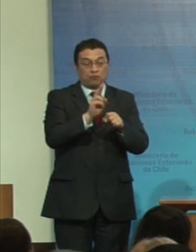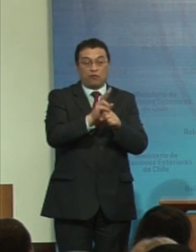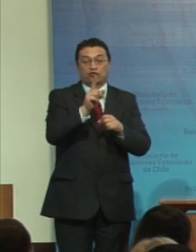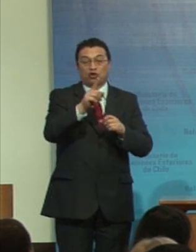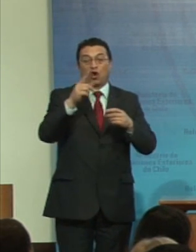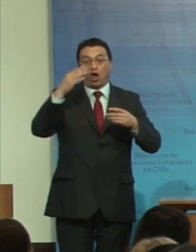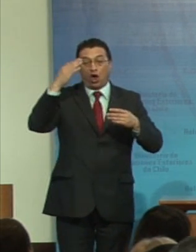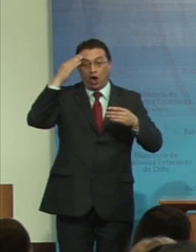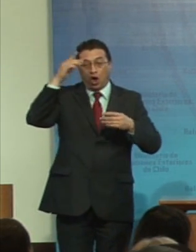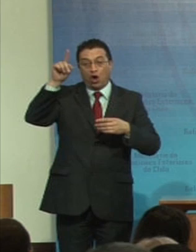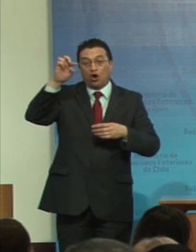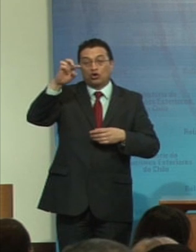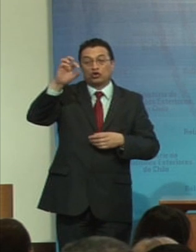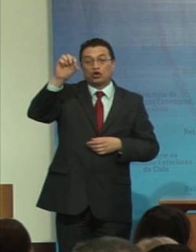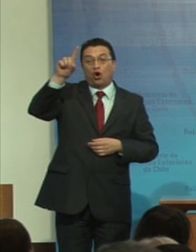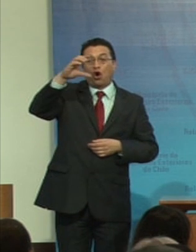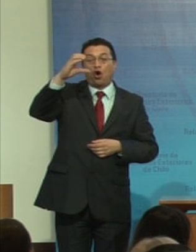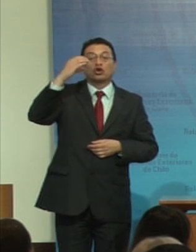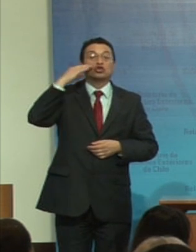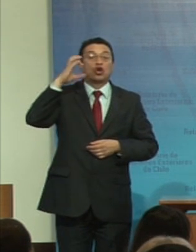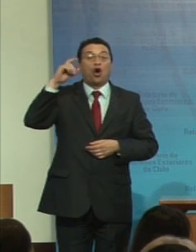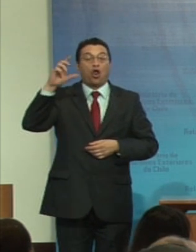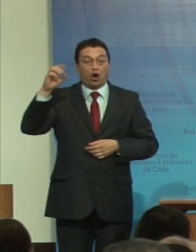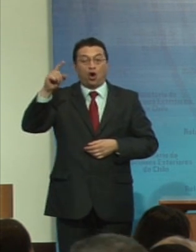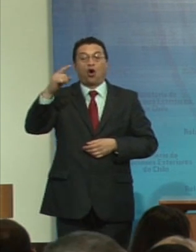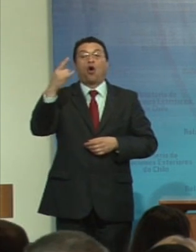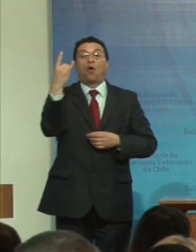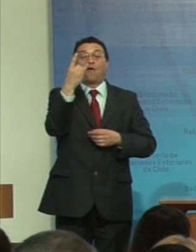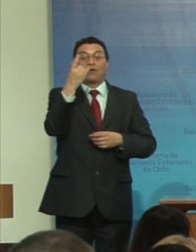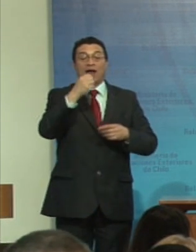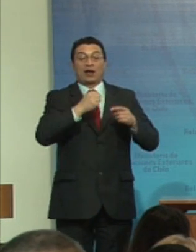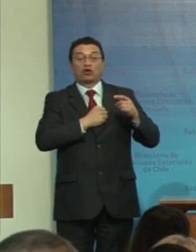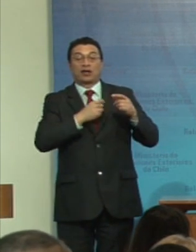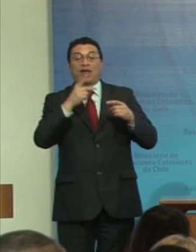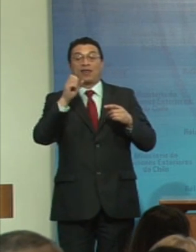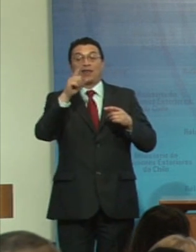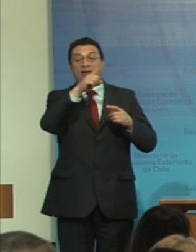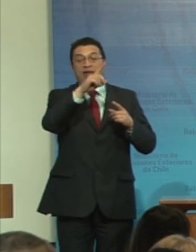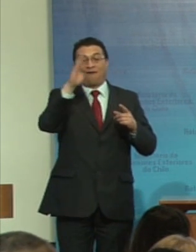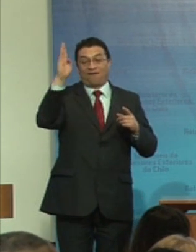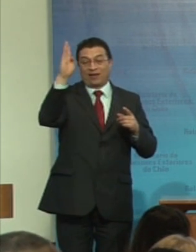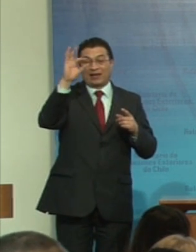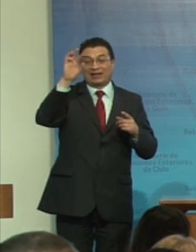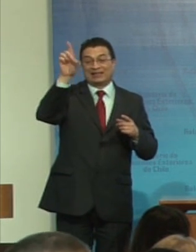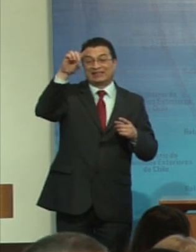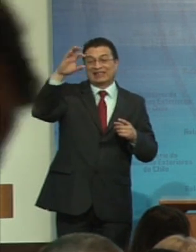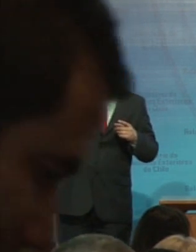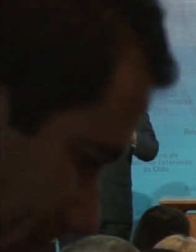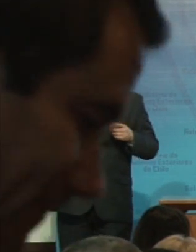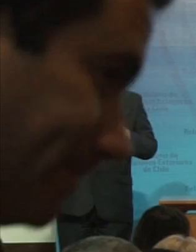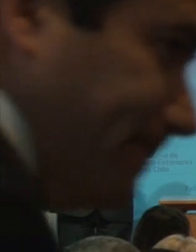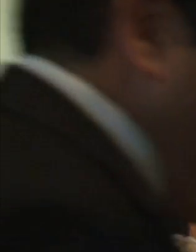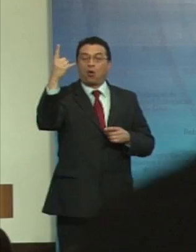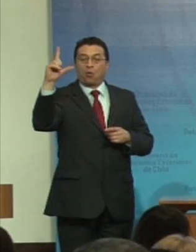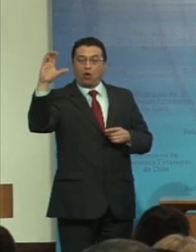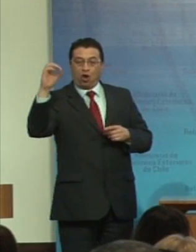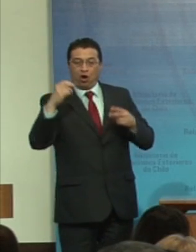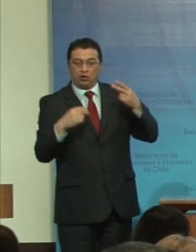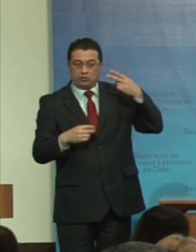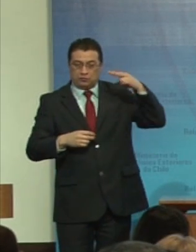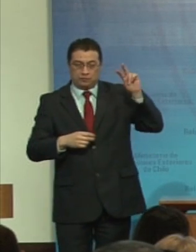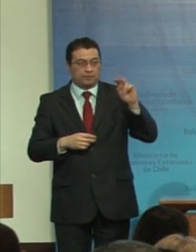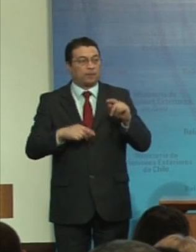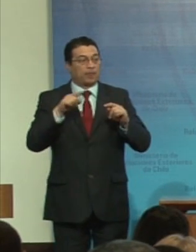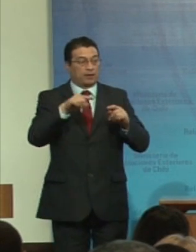de sociología en la pontificia de la universidad católica de Sao Paulo y en la escuela de sociología y política de esa misma ciudad ha